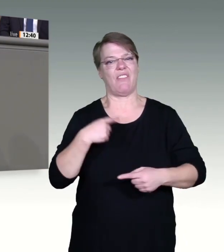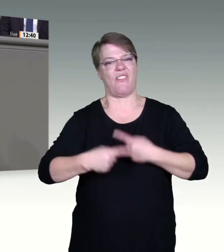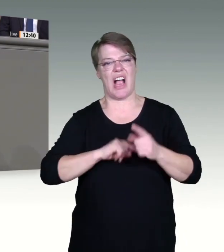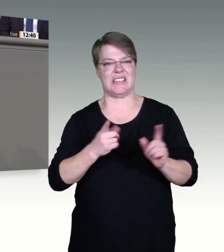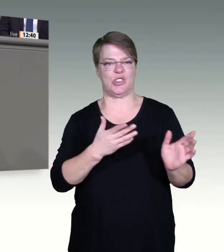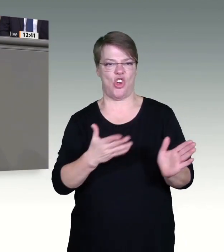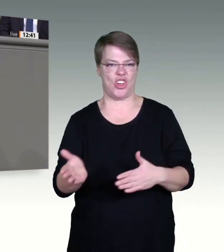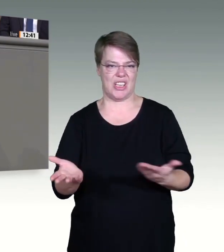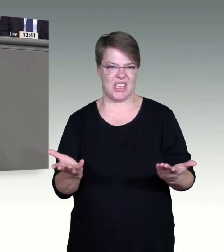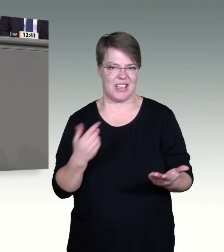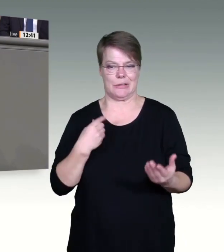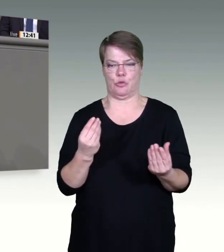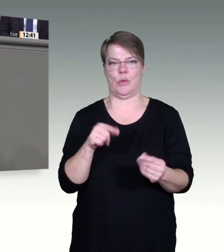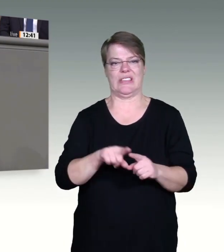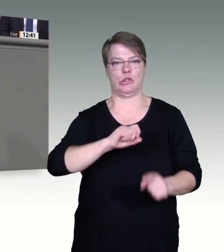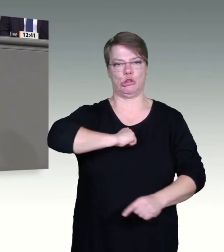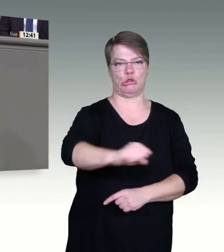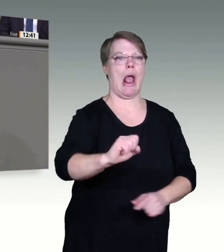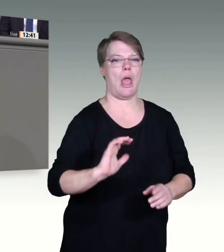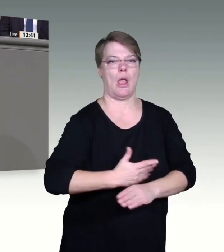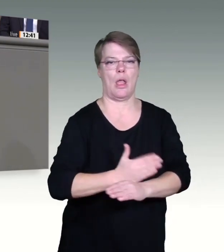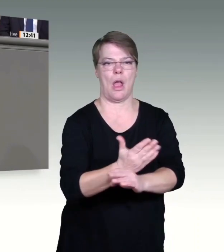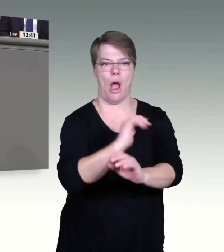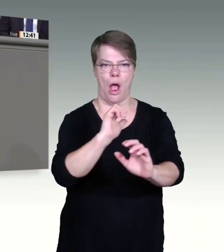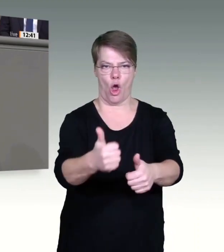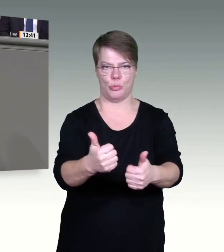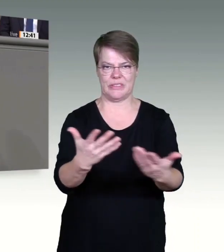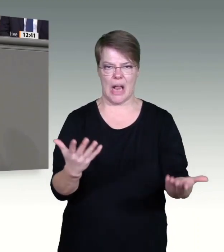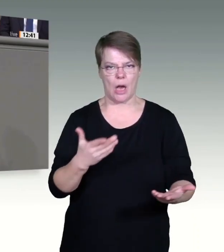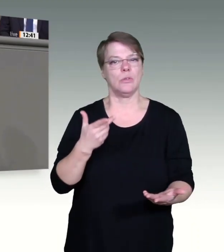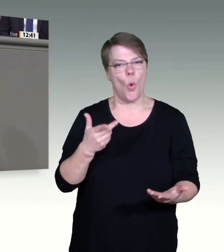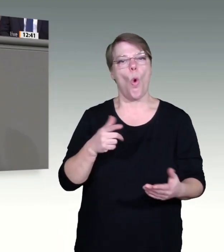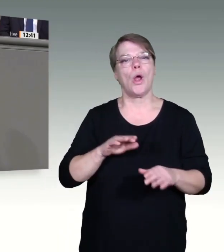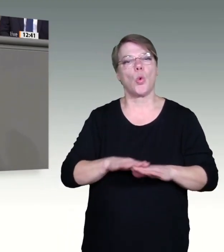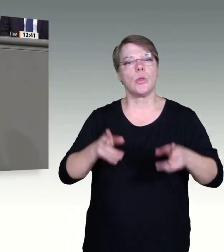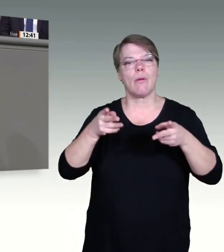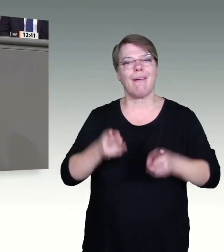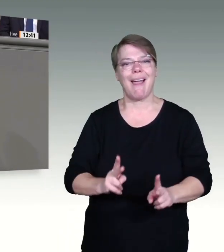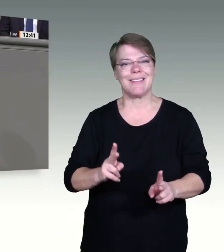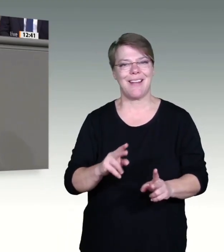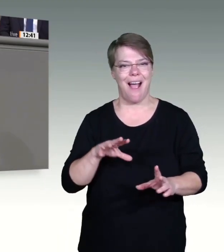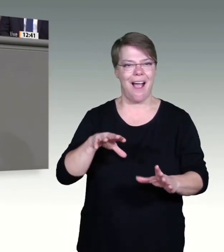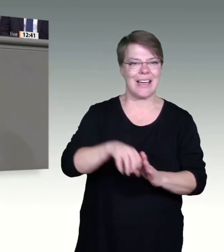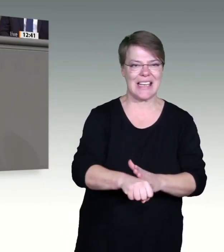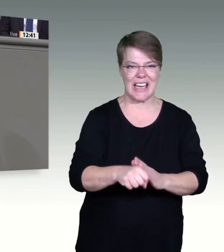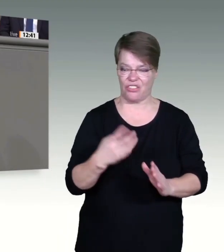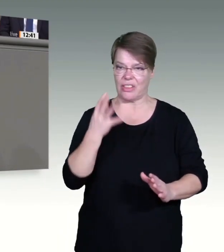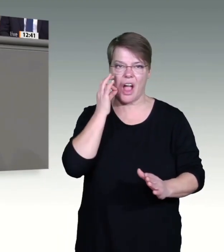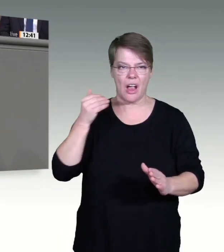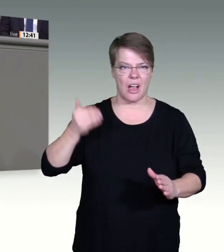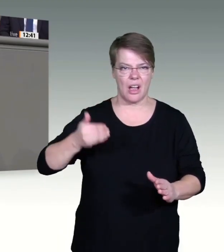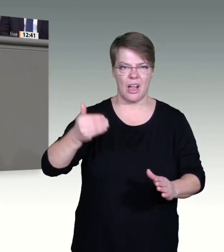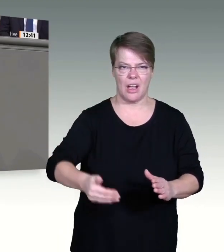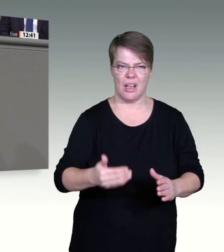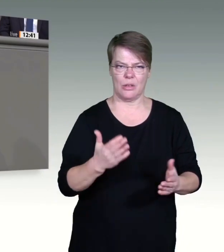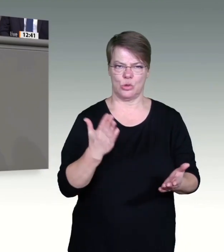sorgsam diskutieren. Hier geht es nämlich größtenteils um die Beschäftigten, die jetzt seit nunmehr vier Wellen in der Pandemie ihren